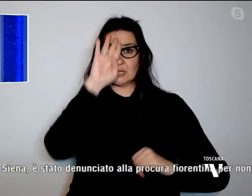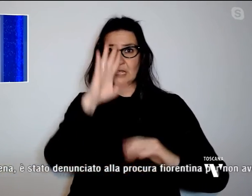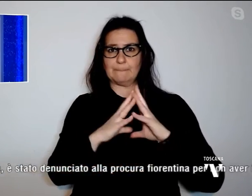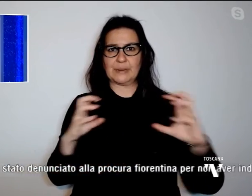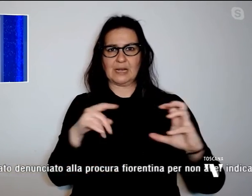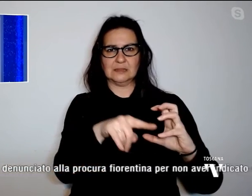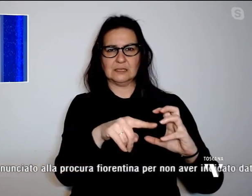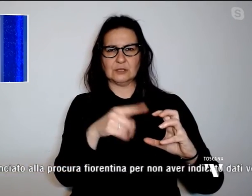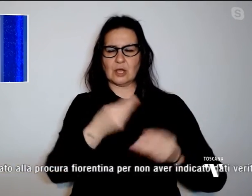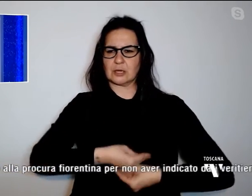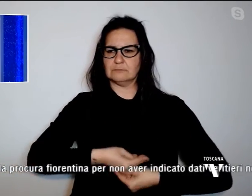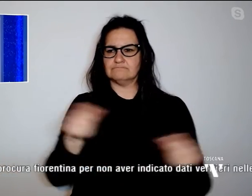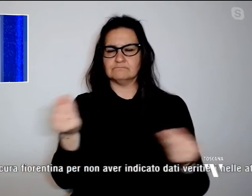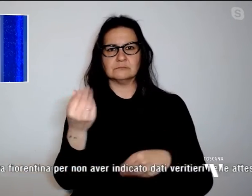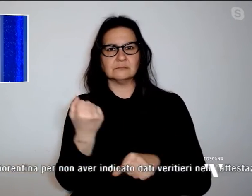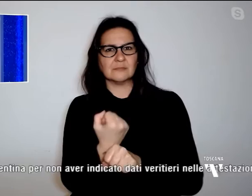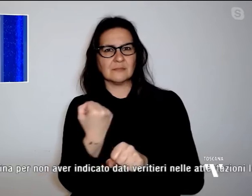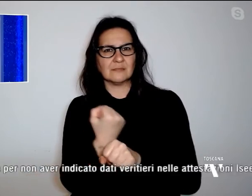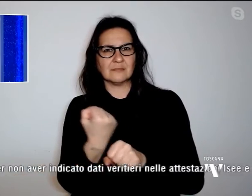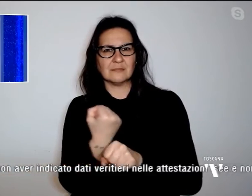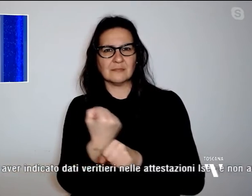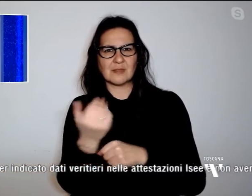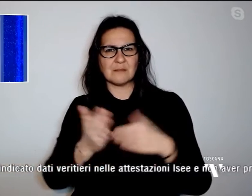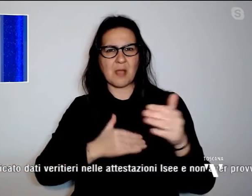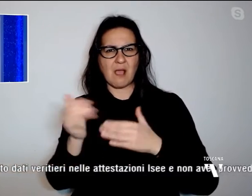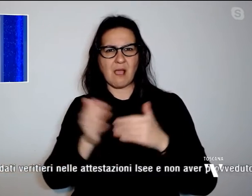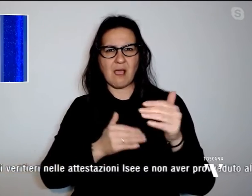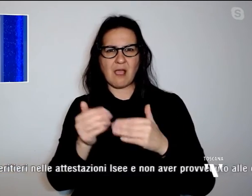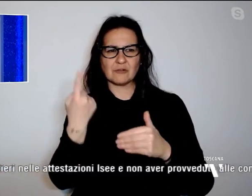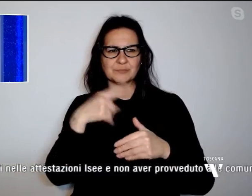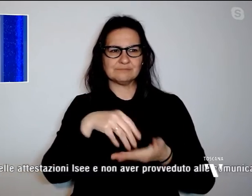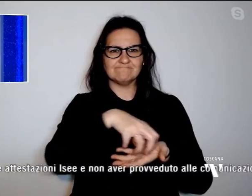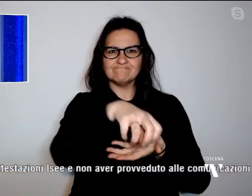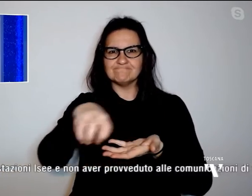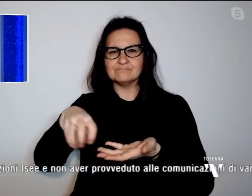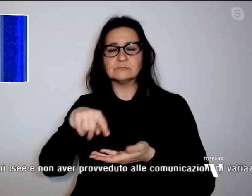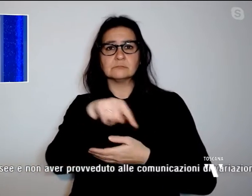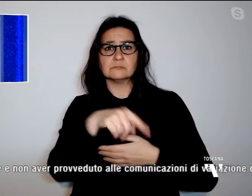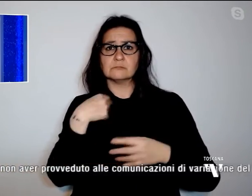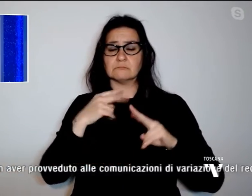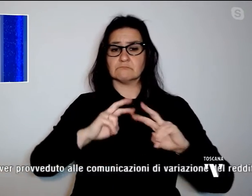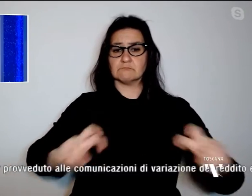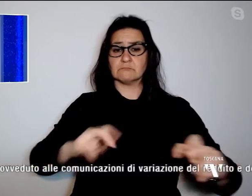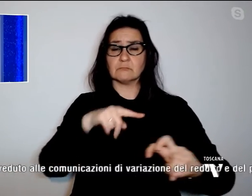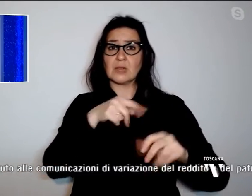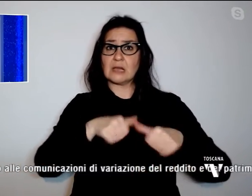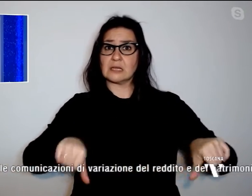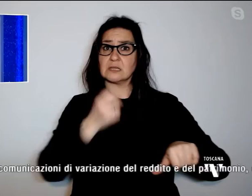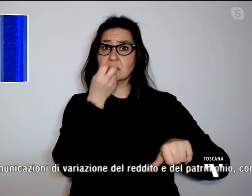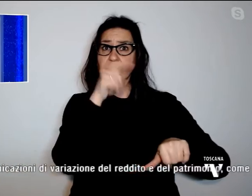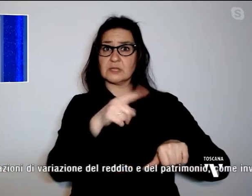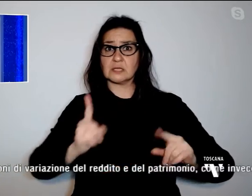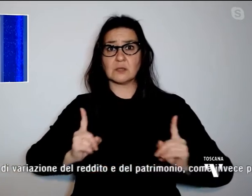alle aziende, residente a Firenze, dopo un'indagine della Guardia di Finanza di Siena, è stato